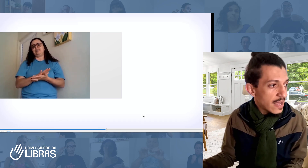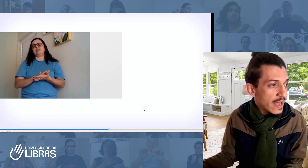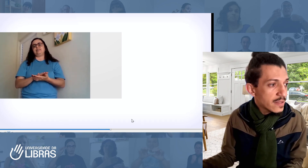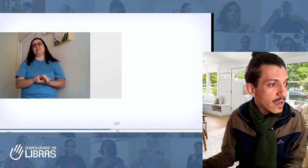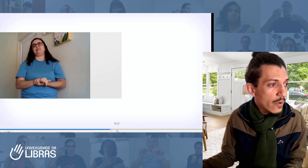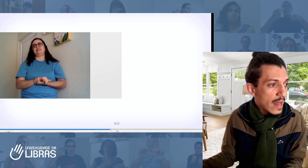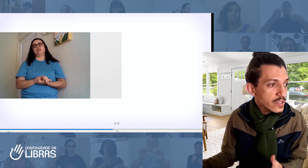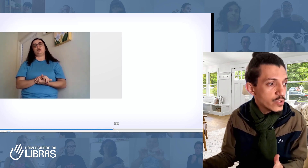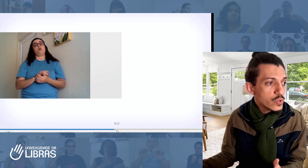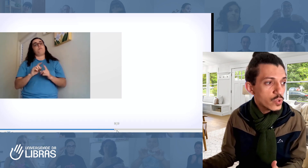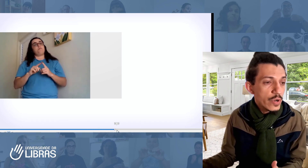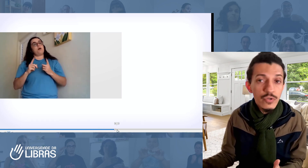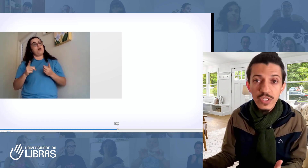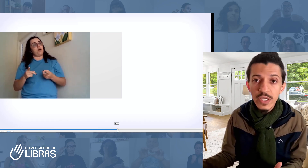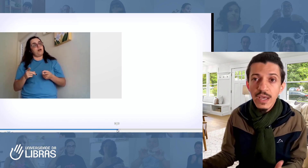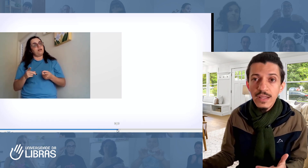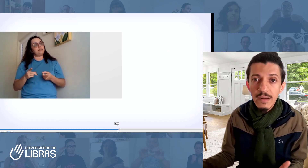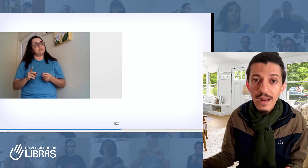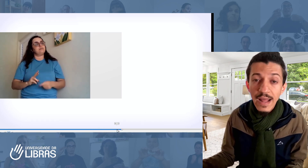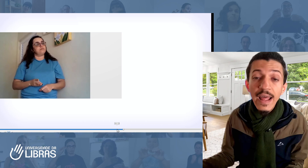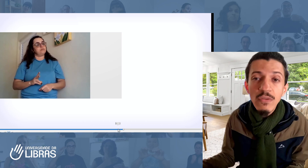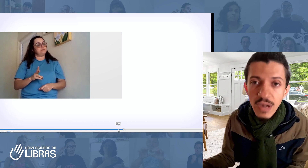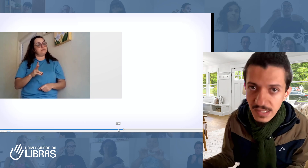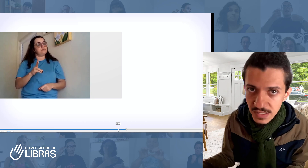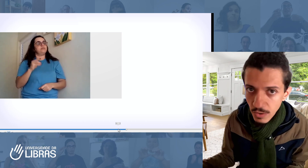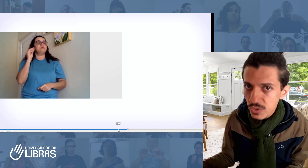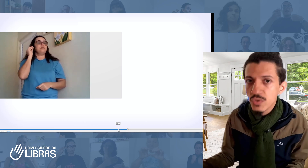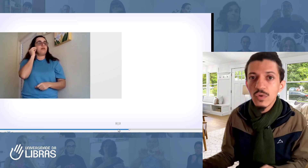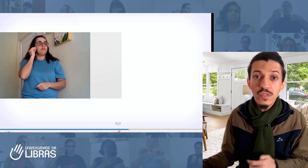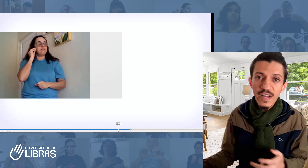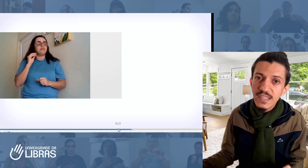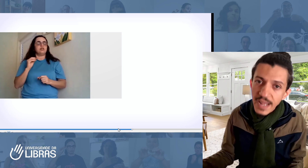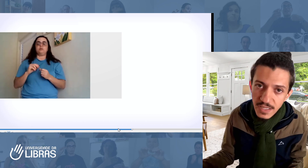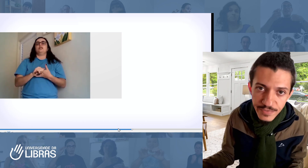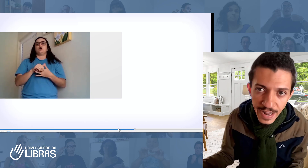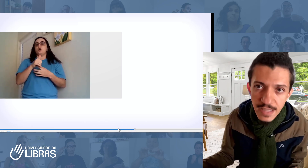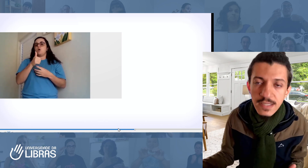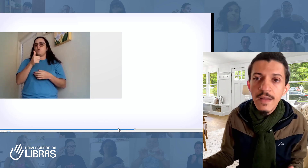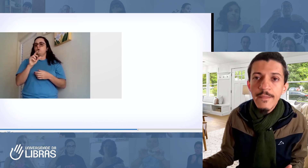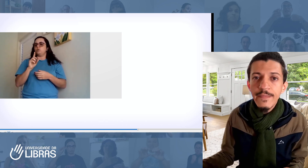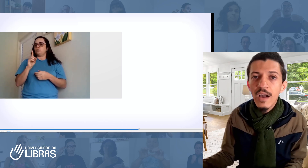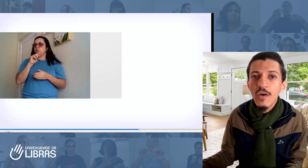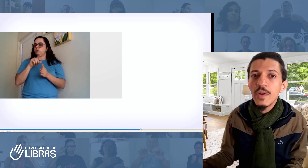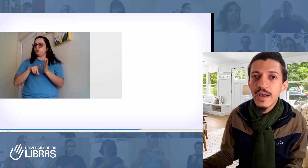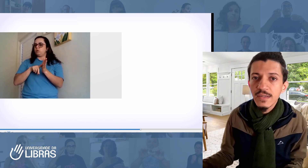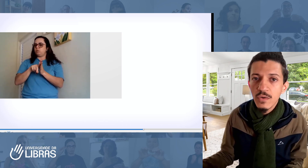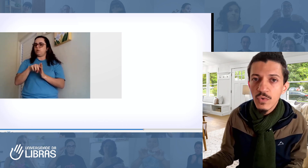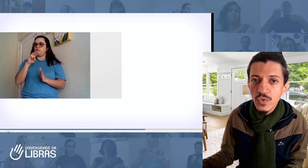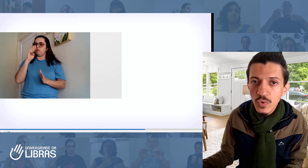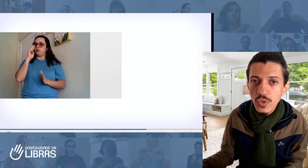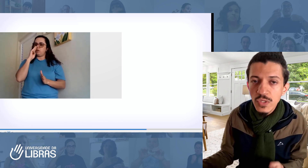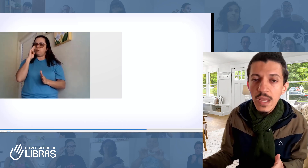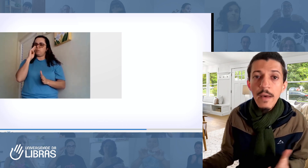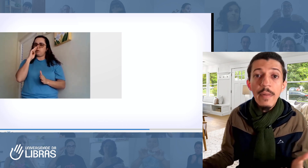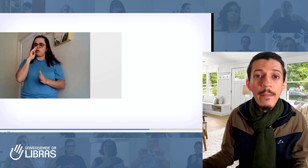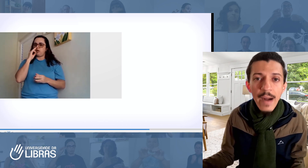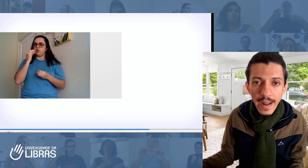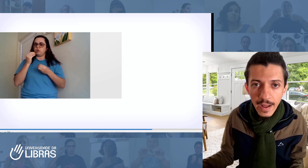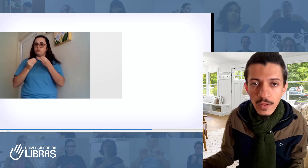então, ela tinha o sonho de trabalhar na educação de surdos, fazer a diferença na comunicação com surdos, preparando